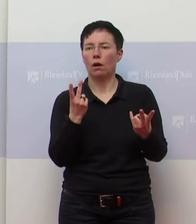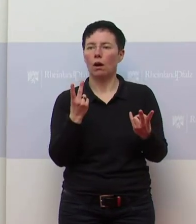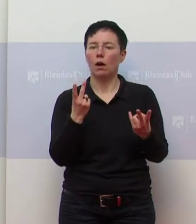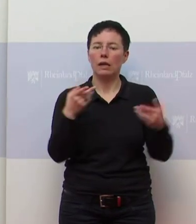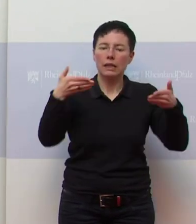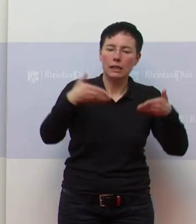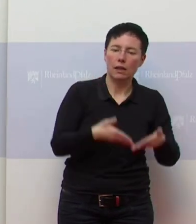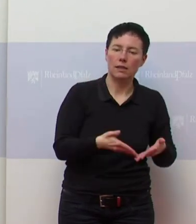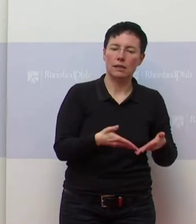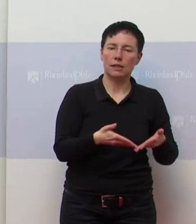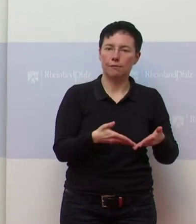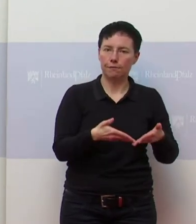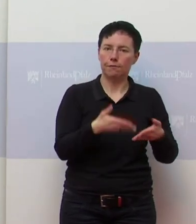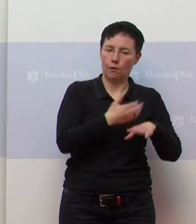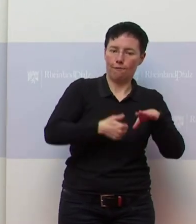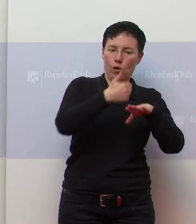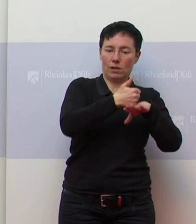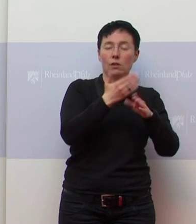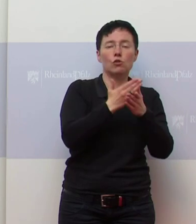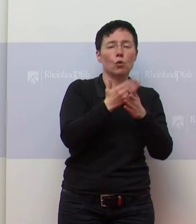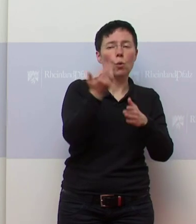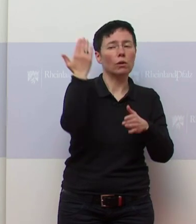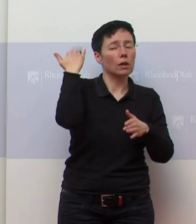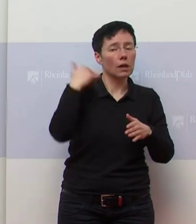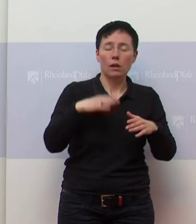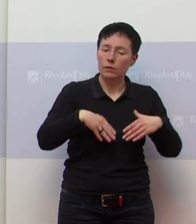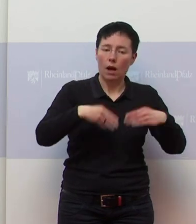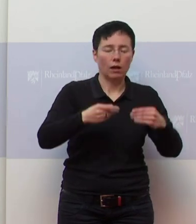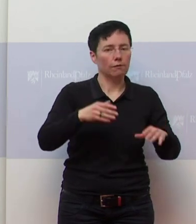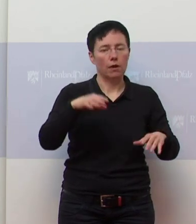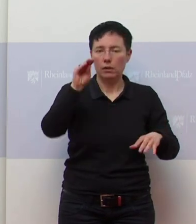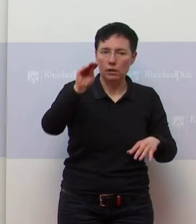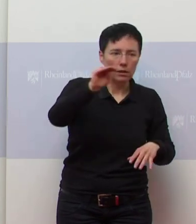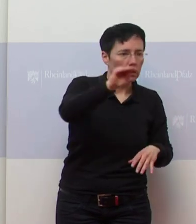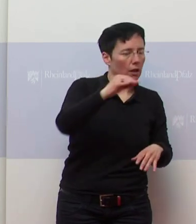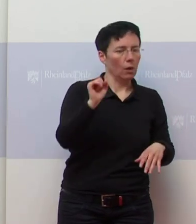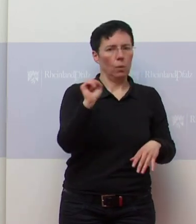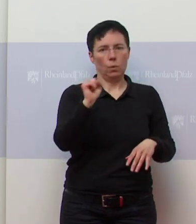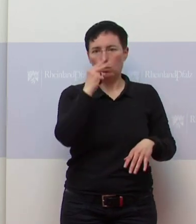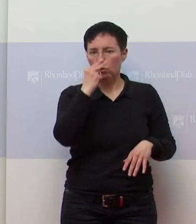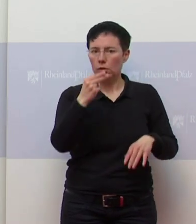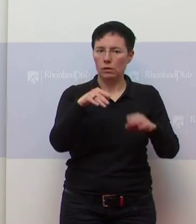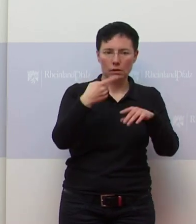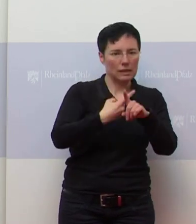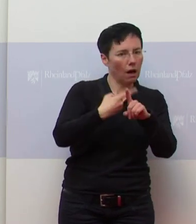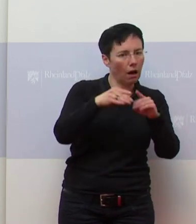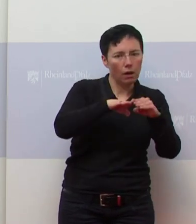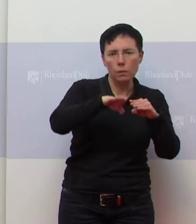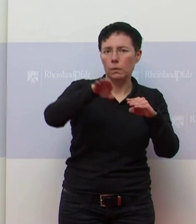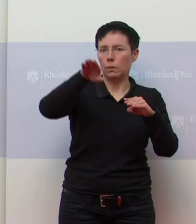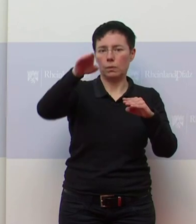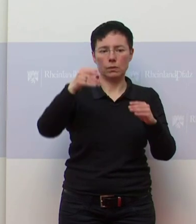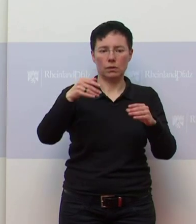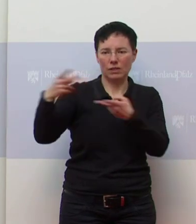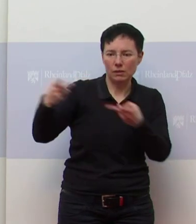der Intensiv ja schon seit Tagen wieder trommelt, dass die Kurven sich bedrohlich verändern werden. Ich kann